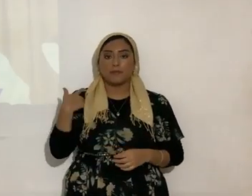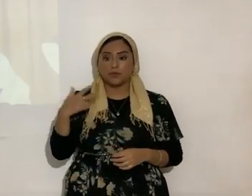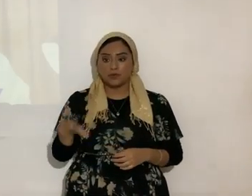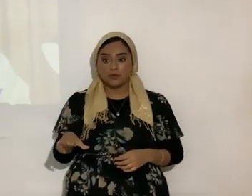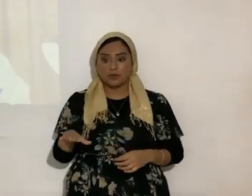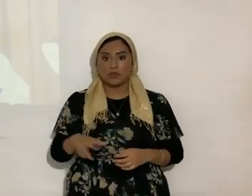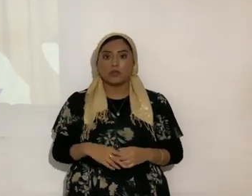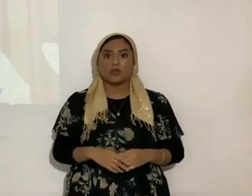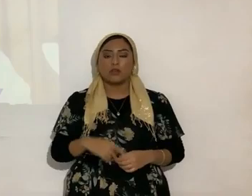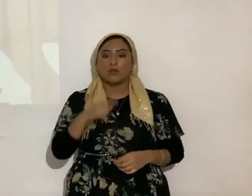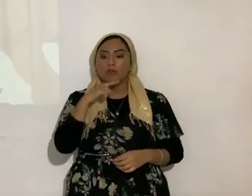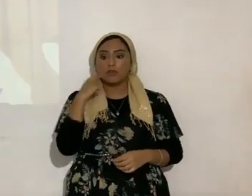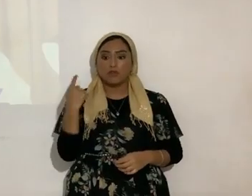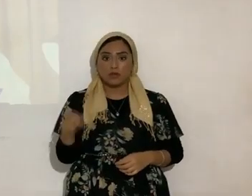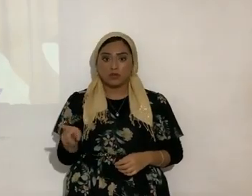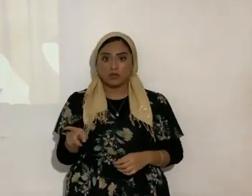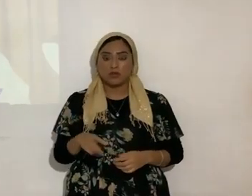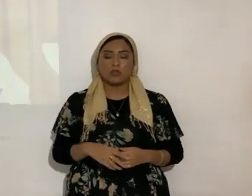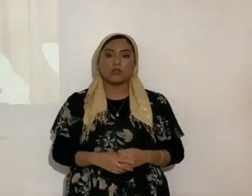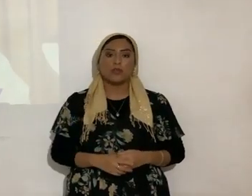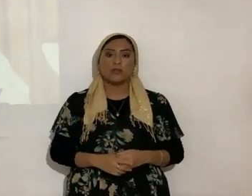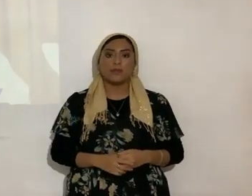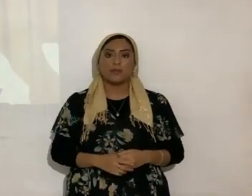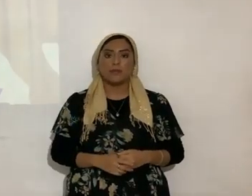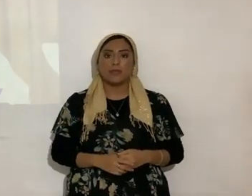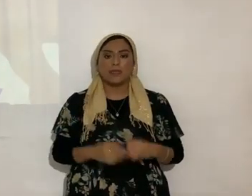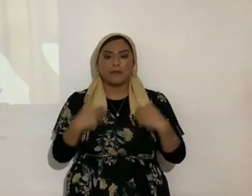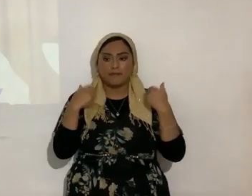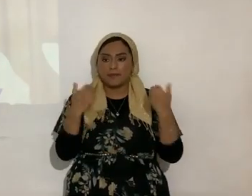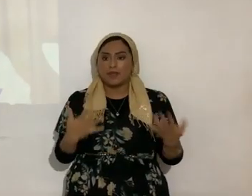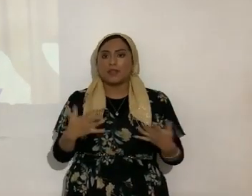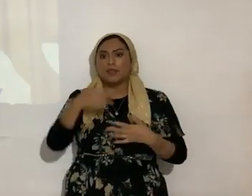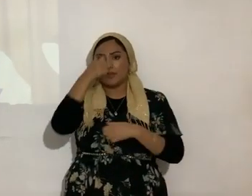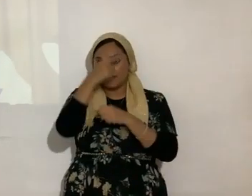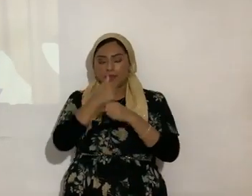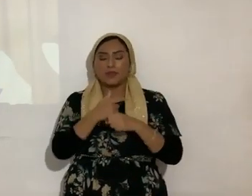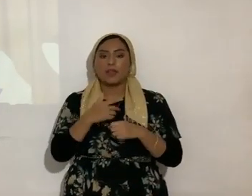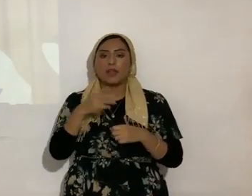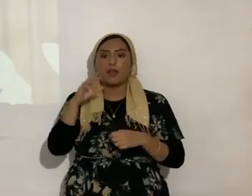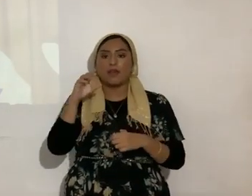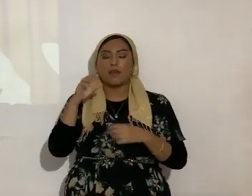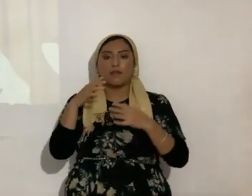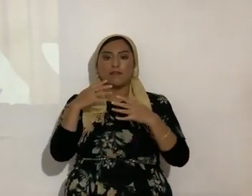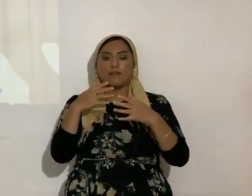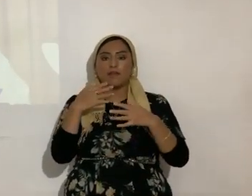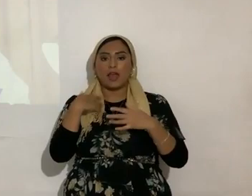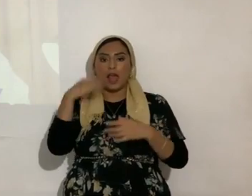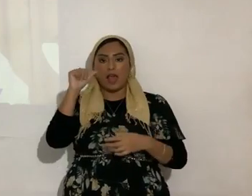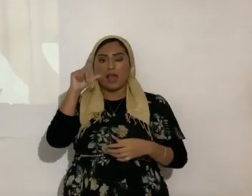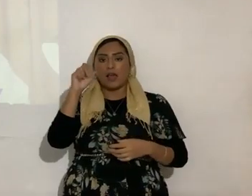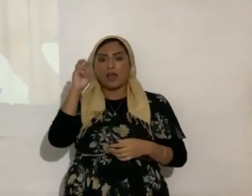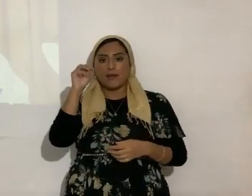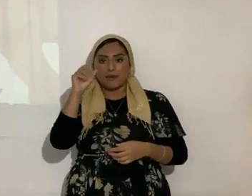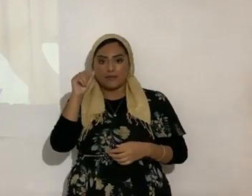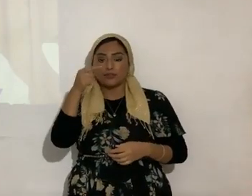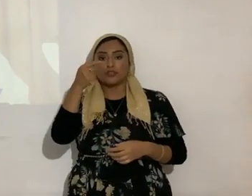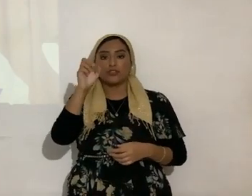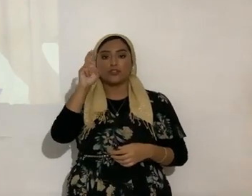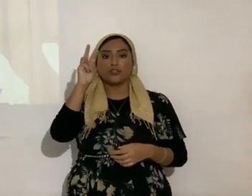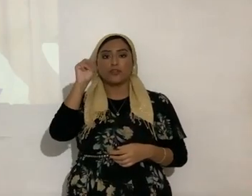¿sí?, en ruso, aleluya, o sea, tenemos varios hermanos, en alemán, en alemán, hay que seguir trabajando, hermanos, la cuestión